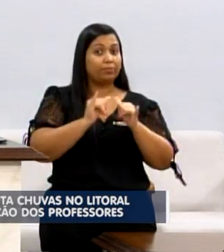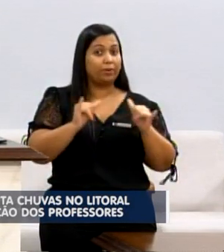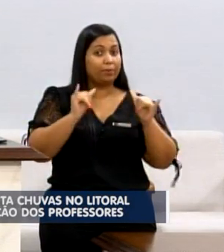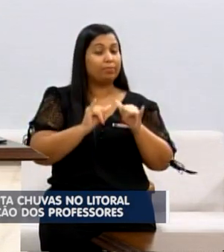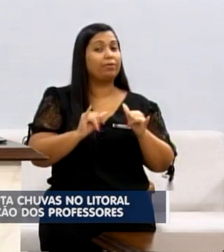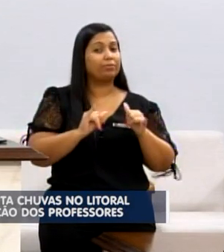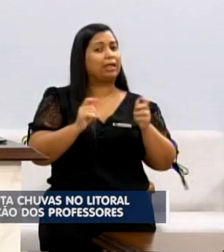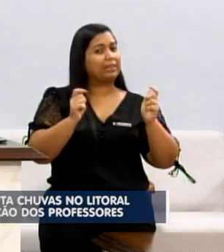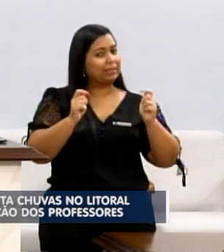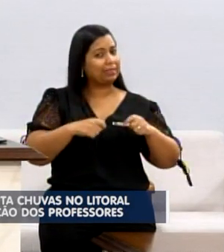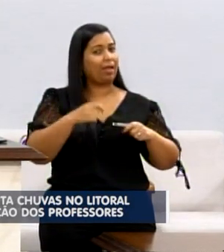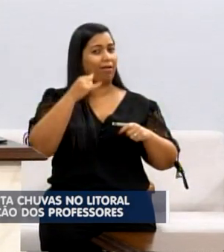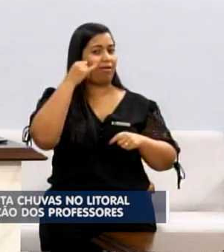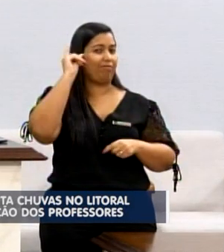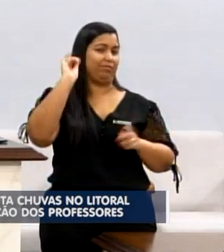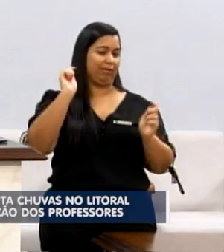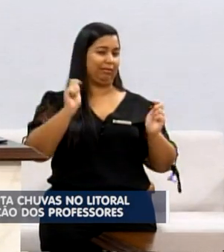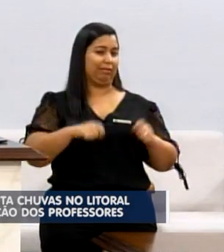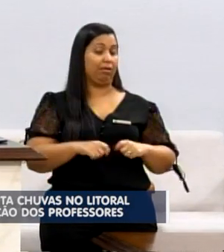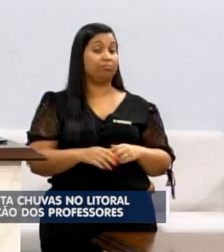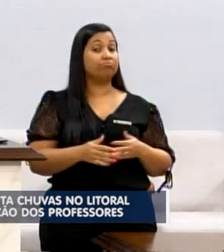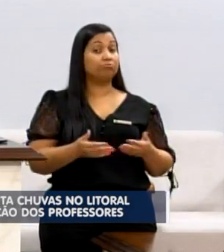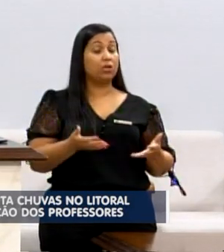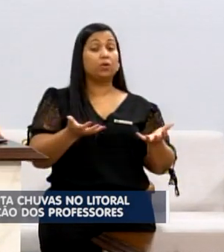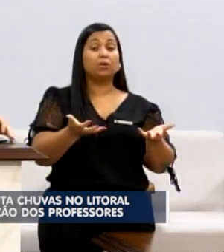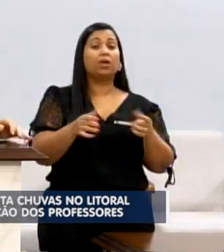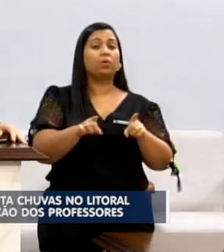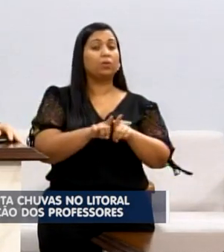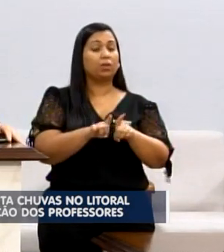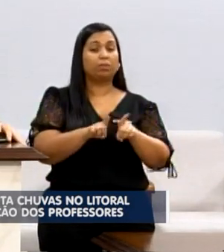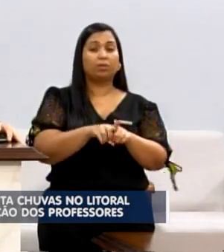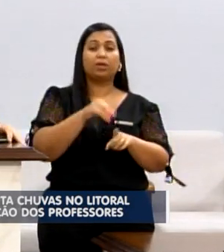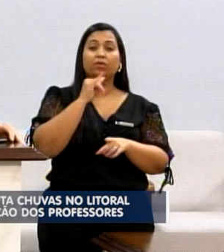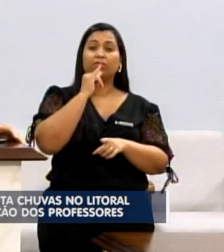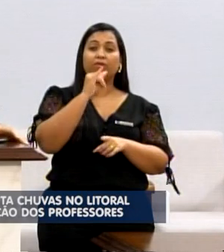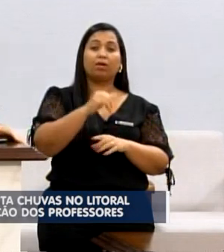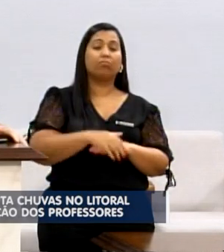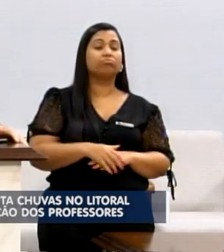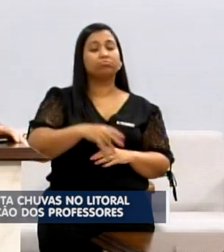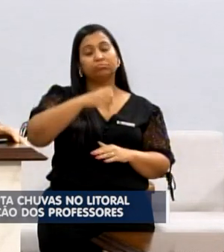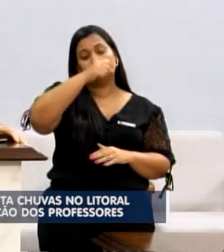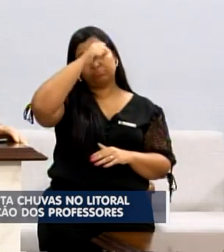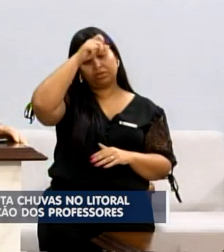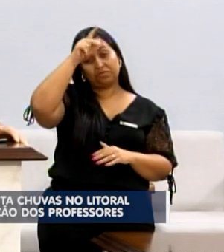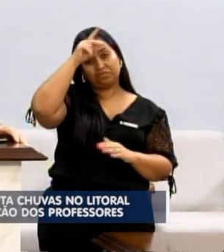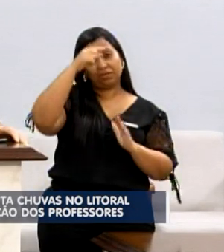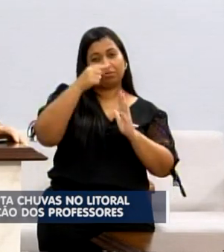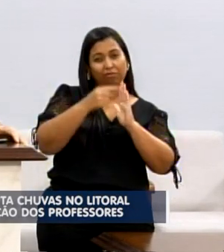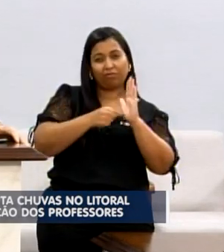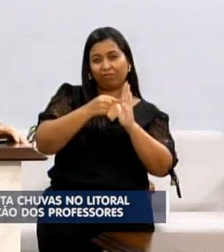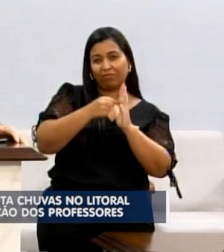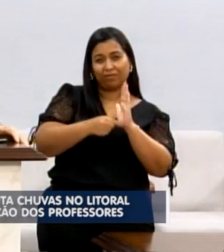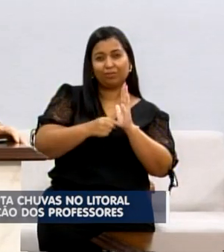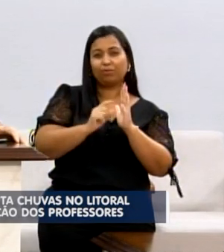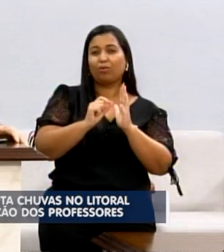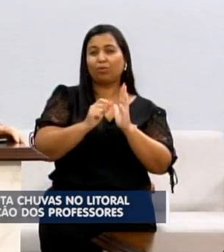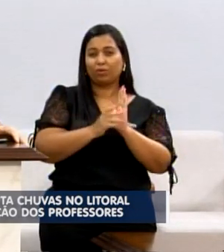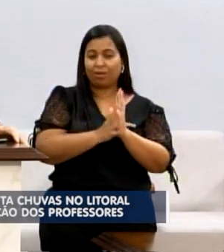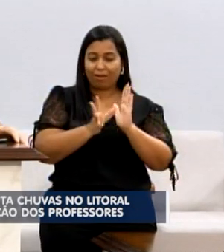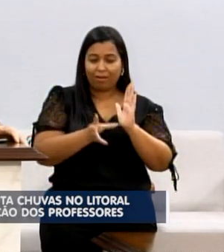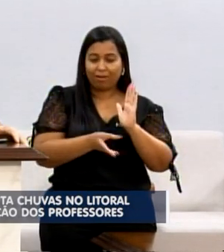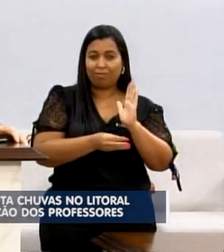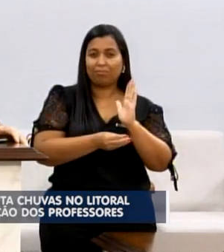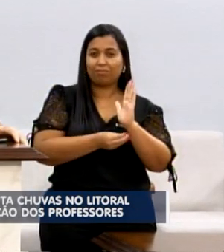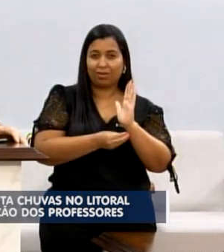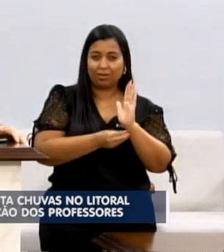possível prevenir. Eu quero lamentar também o veto do prefeito ao aumento aqui, a emenda